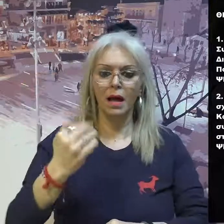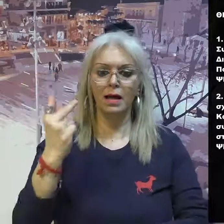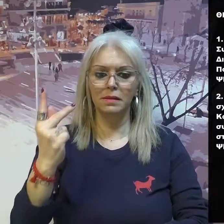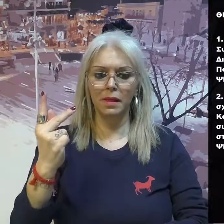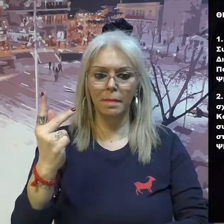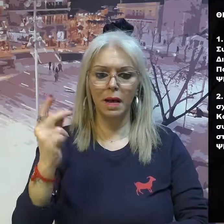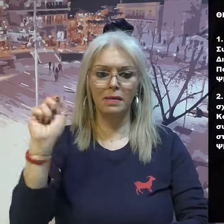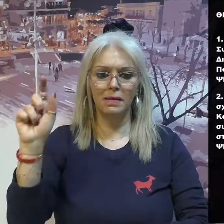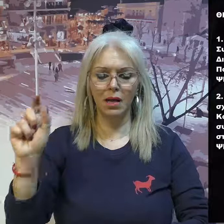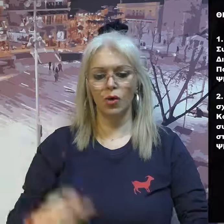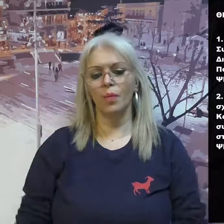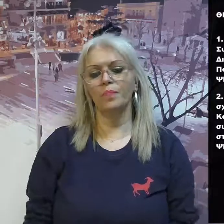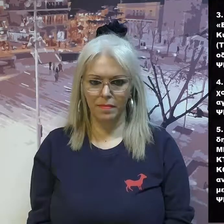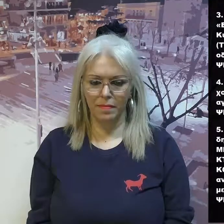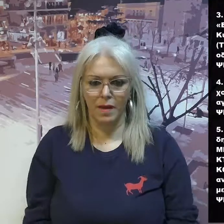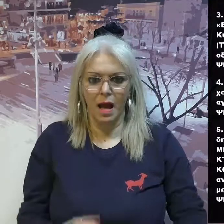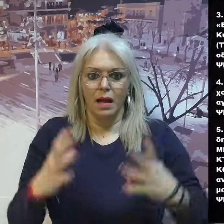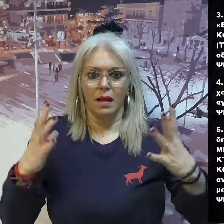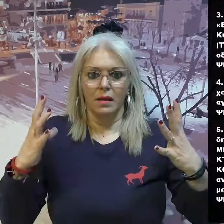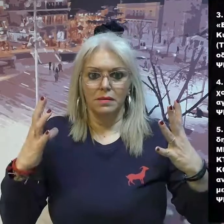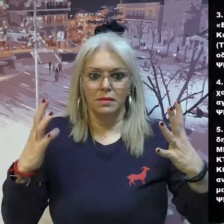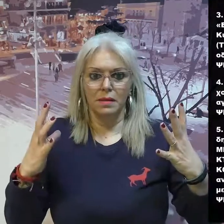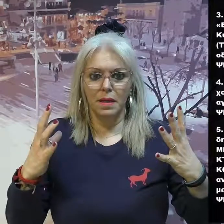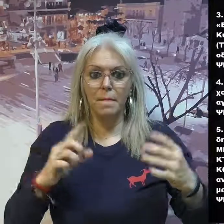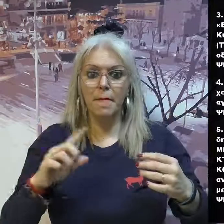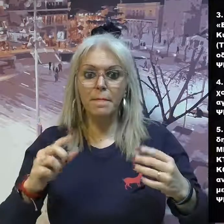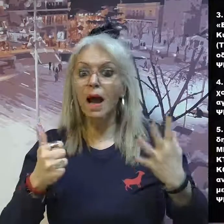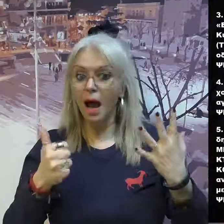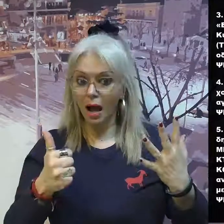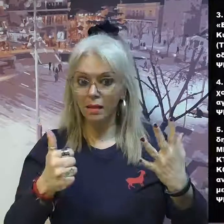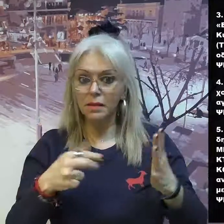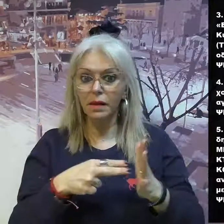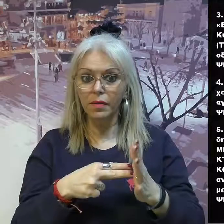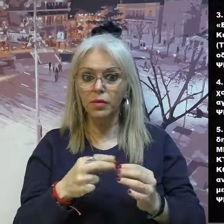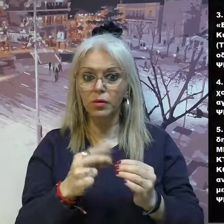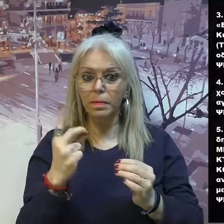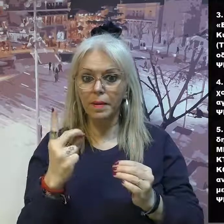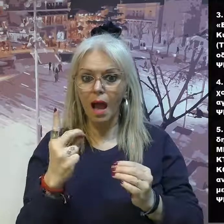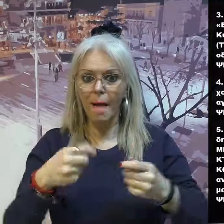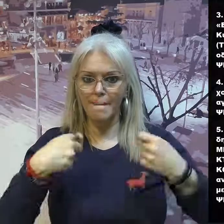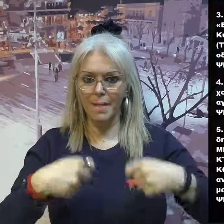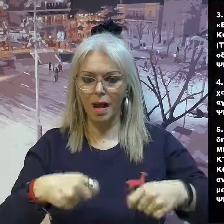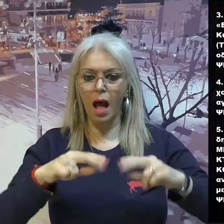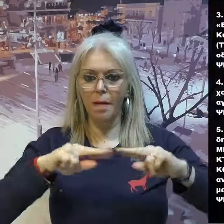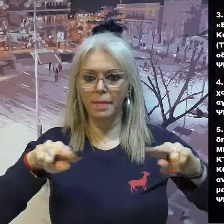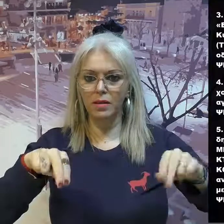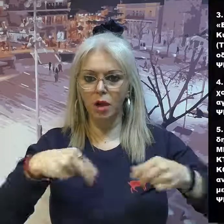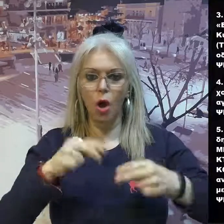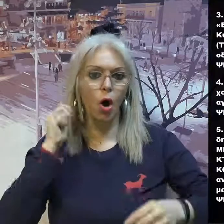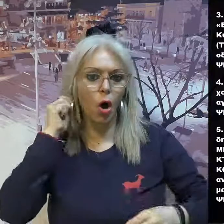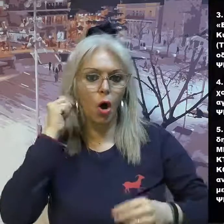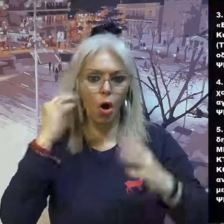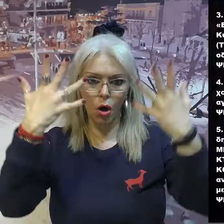Ψηφίστηκε ομόφωνα. 3. Έγκριση ημή του 6ου του 2021 πρακτικού της Επιτροπής